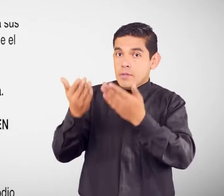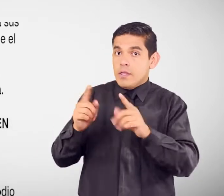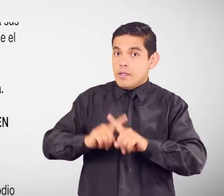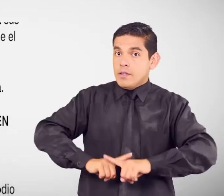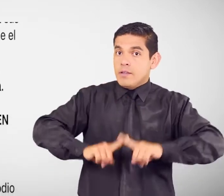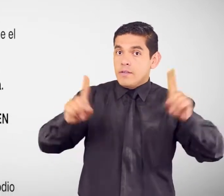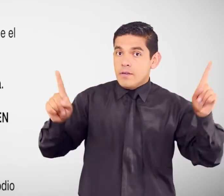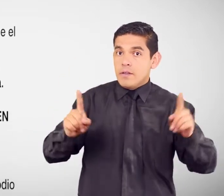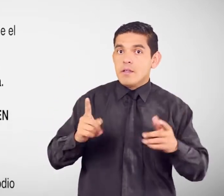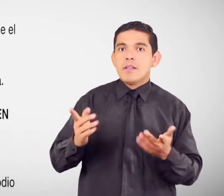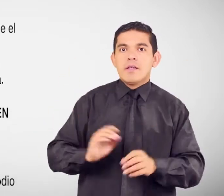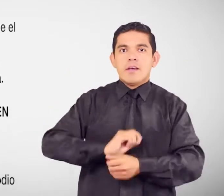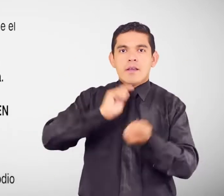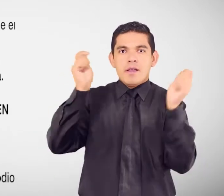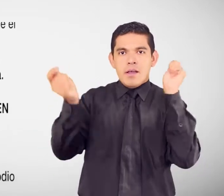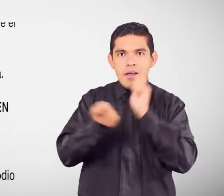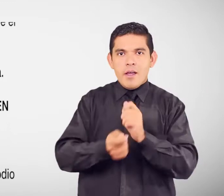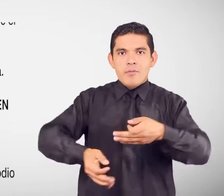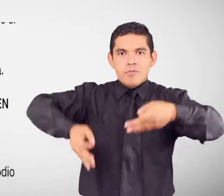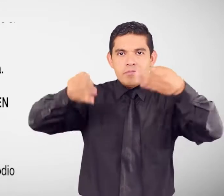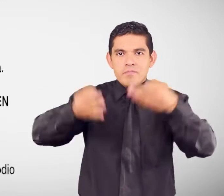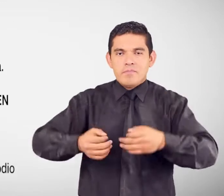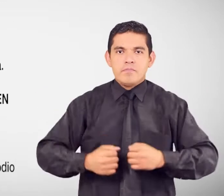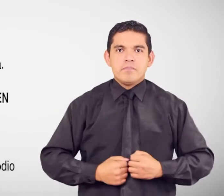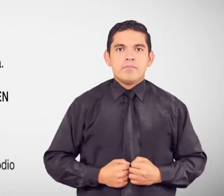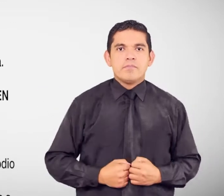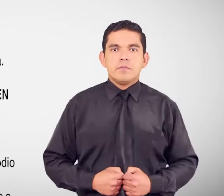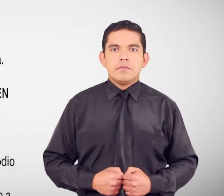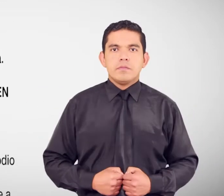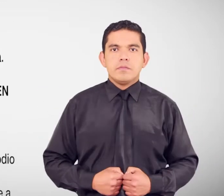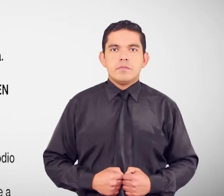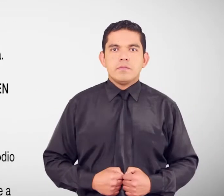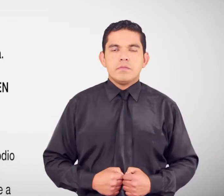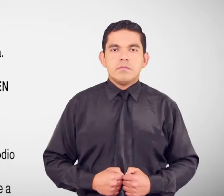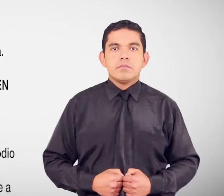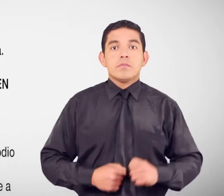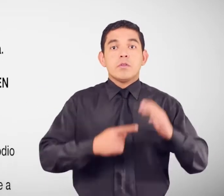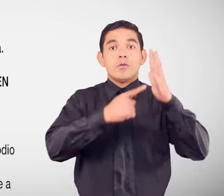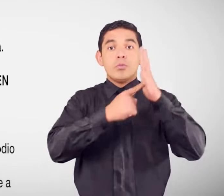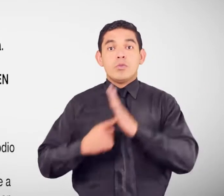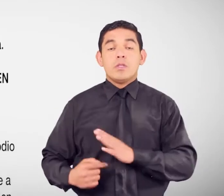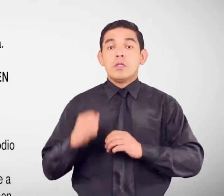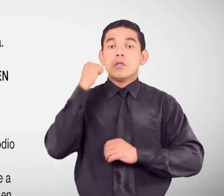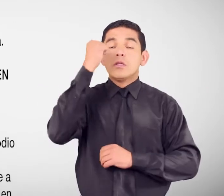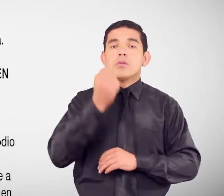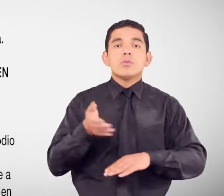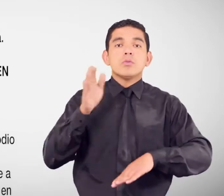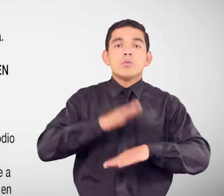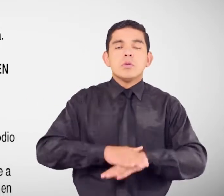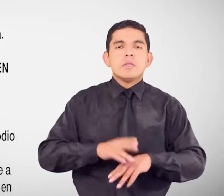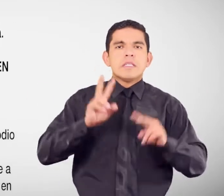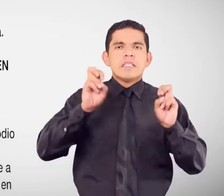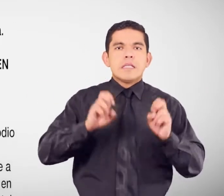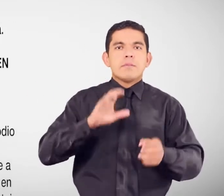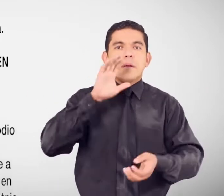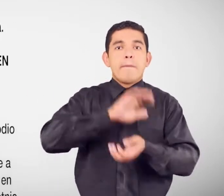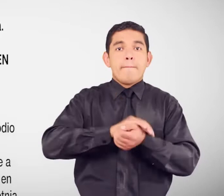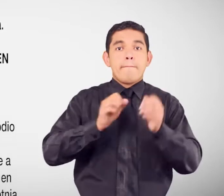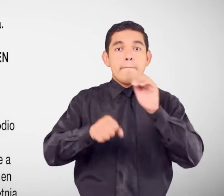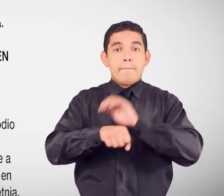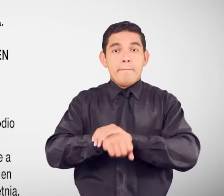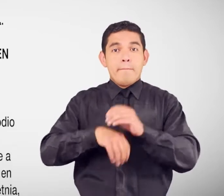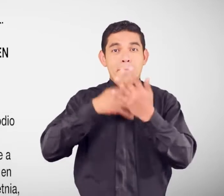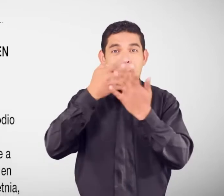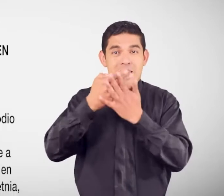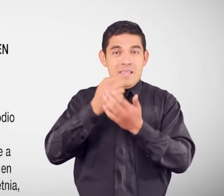Y efectiva Vulneración De los derechos En materia penal Vulneración En caso de actos De discriminación Y